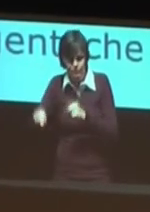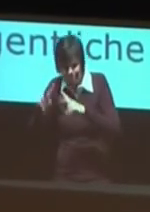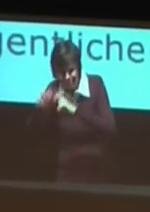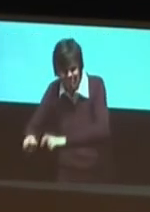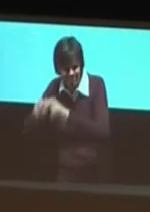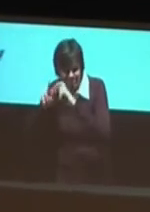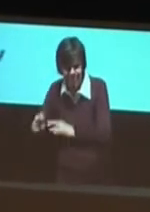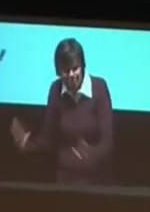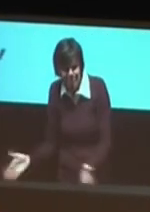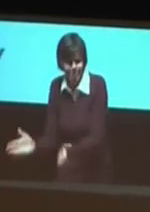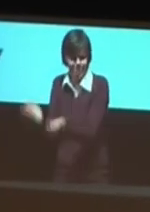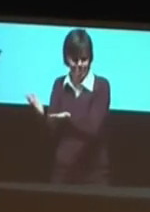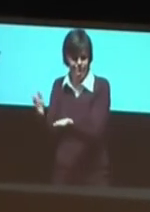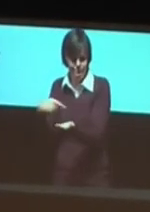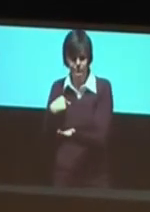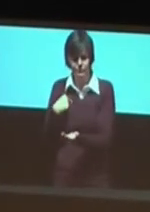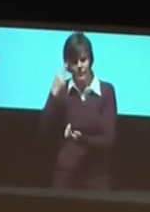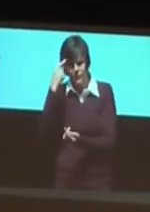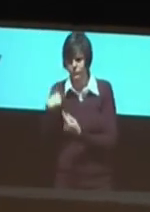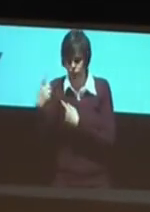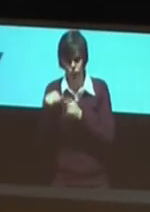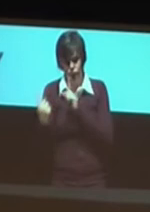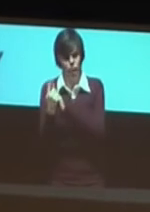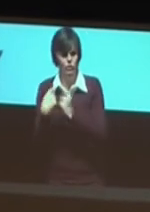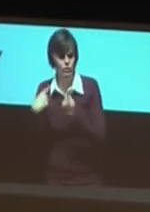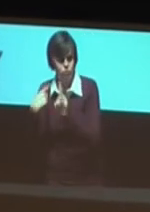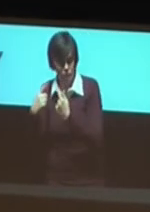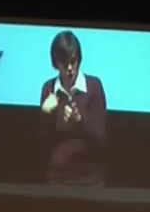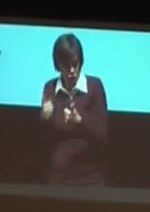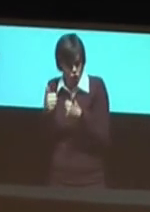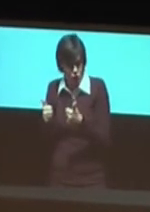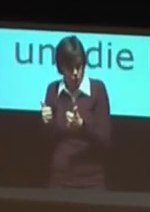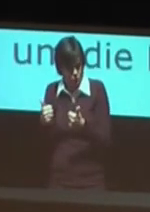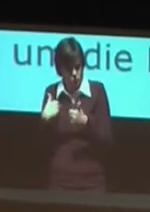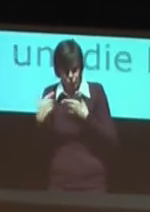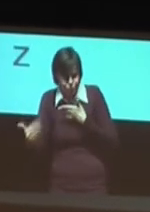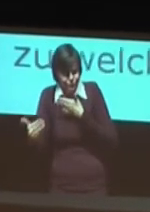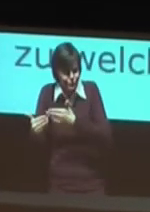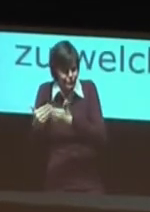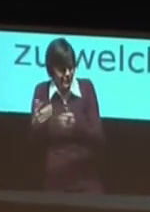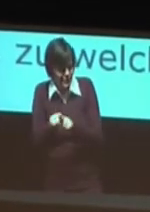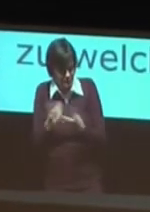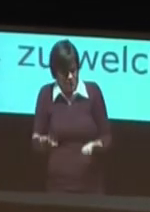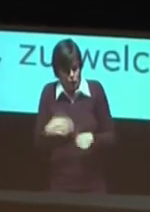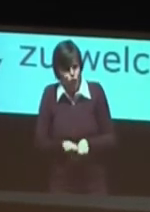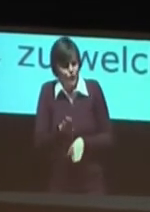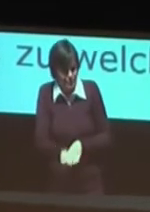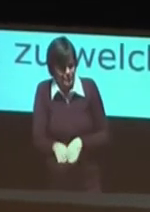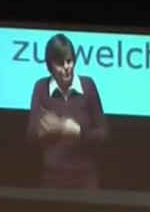wir mit bestimmten Arten von Frühförderung anfangen. Der Rest sind wirklich Dinge, über die müssen wir nicht mehr diskutieren. Da haben Sie völlig